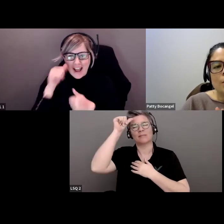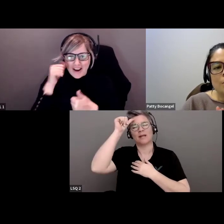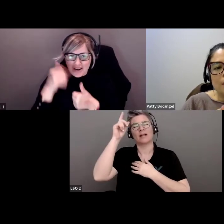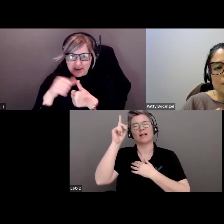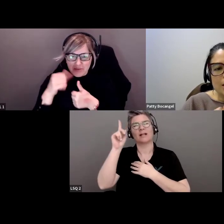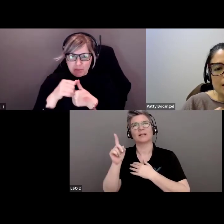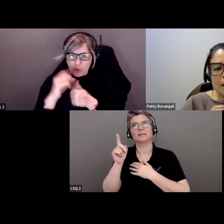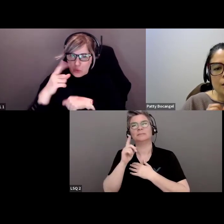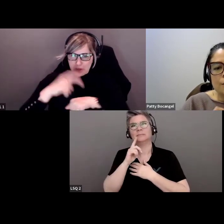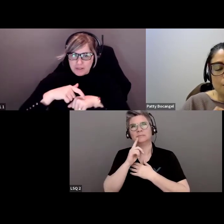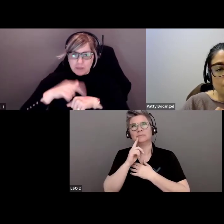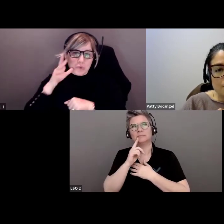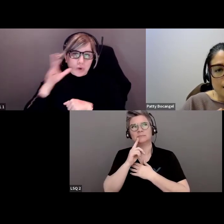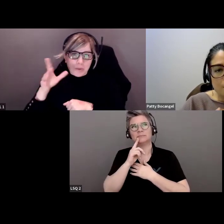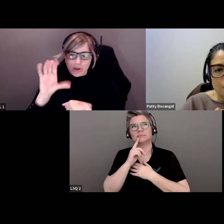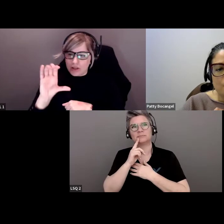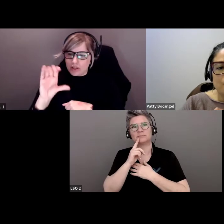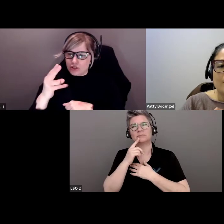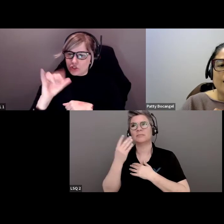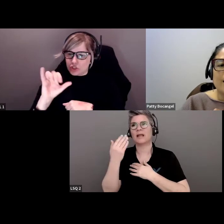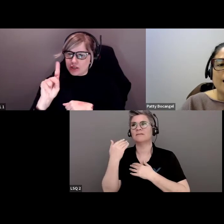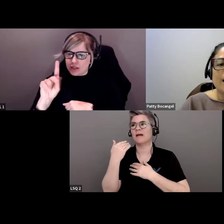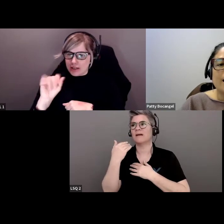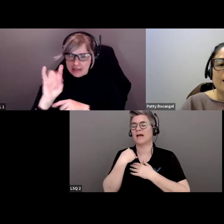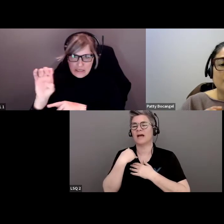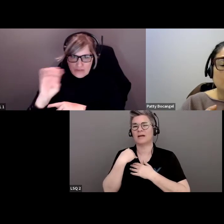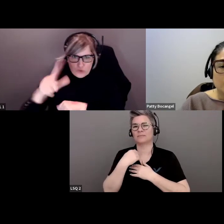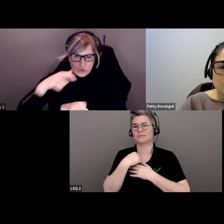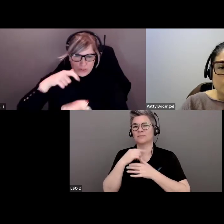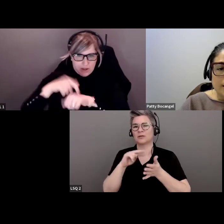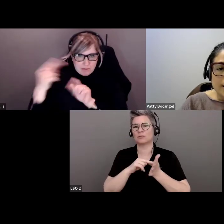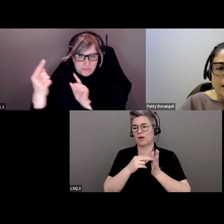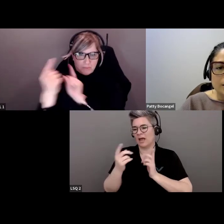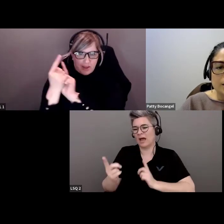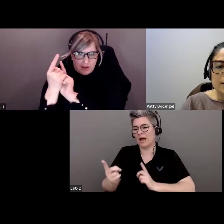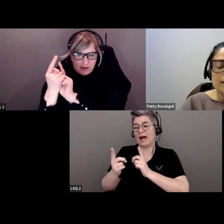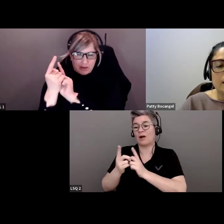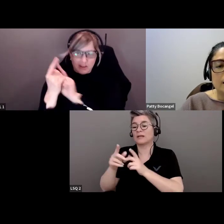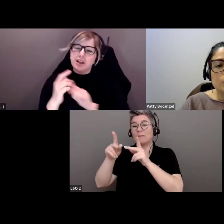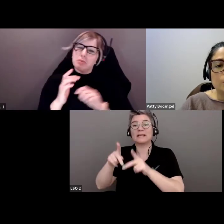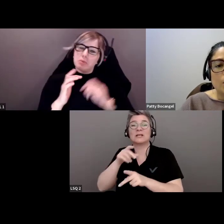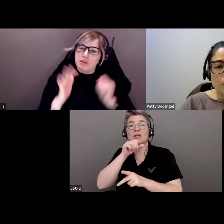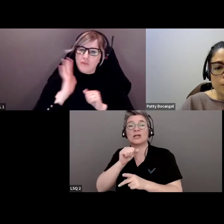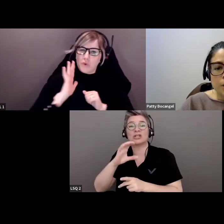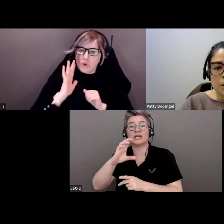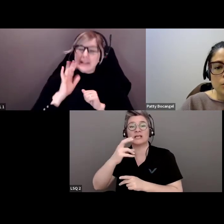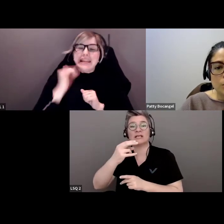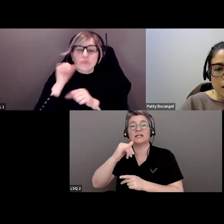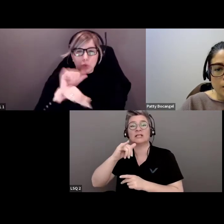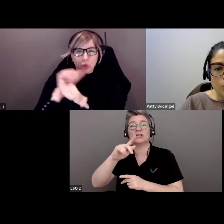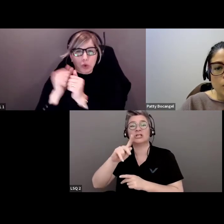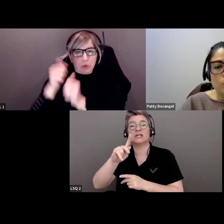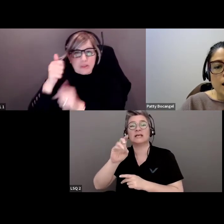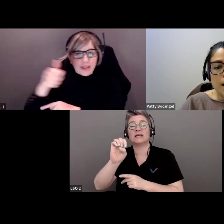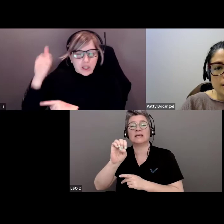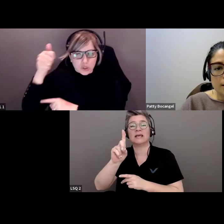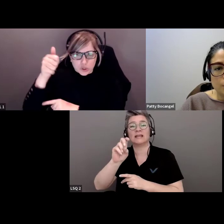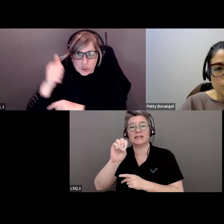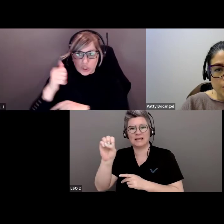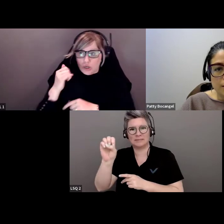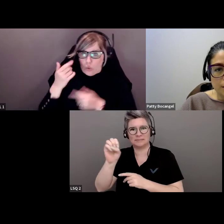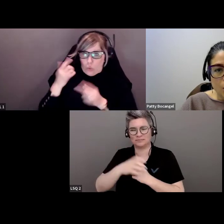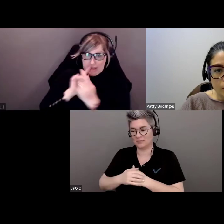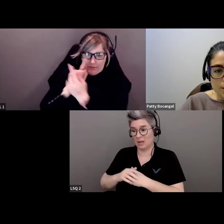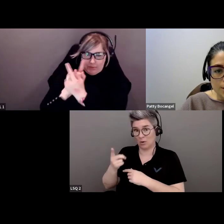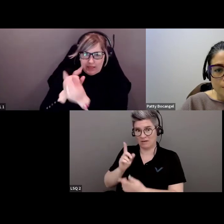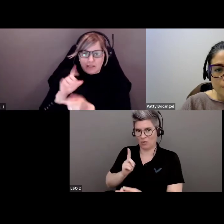du moment où j'allais rencontrer l'aîné Chiquiri pour la première fois. Quand on travaille